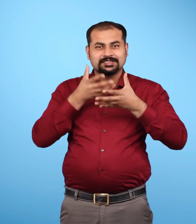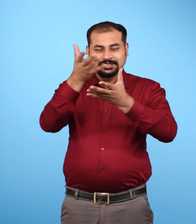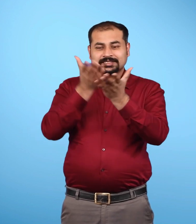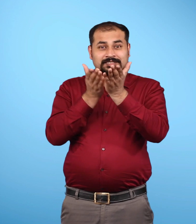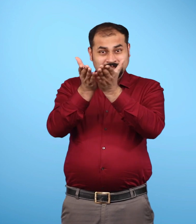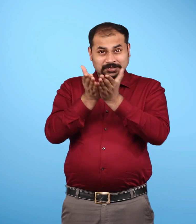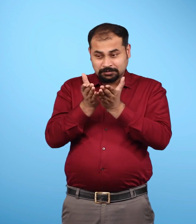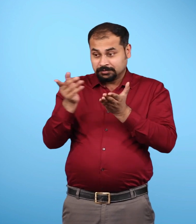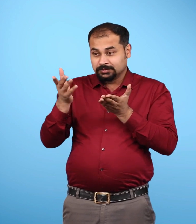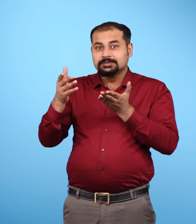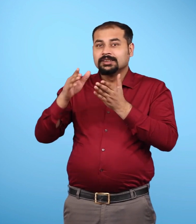आदर्श स्थिती है